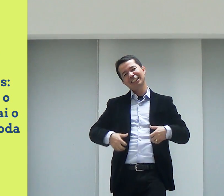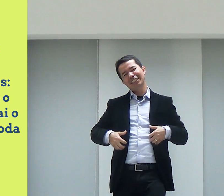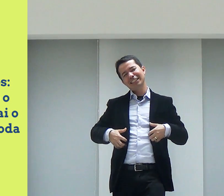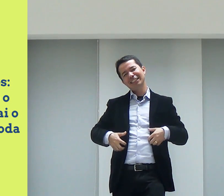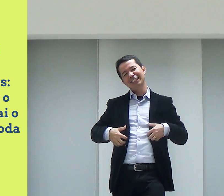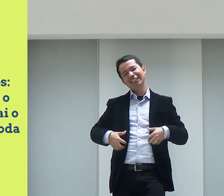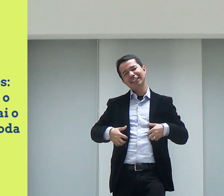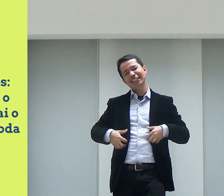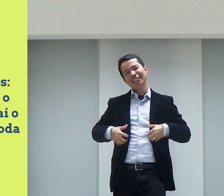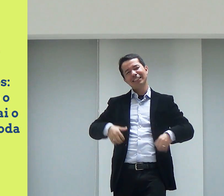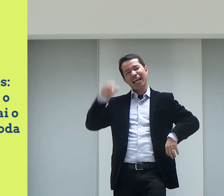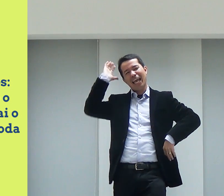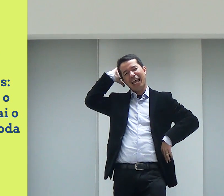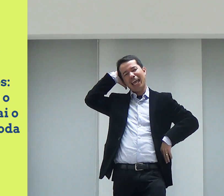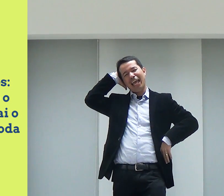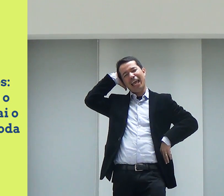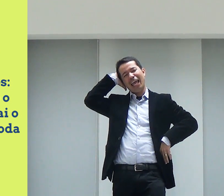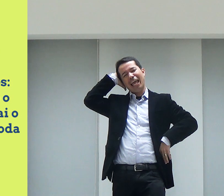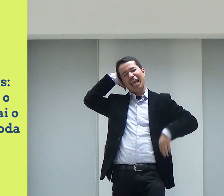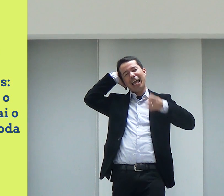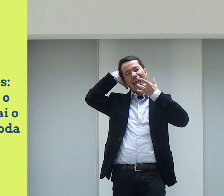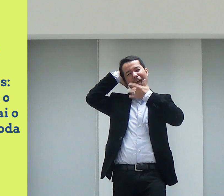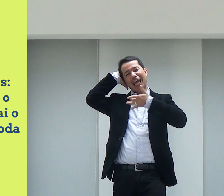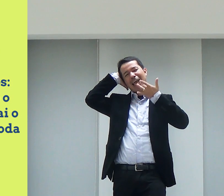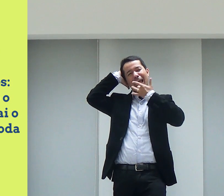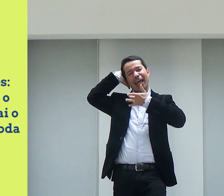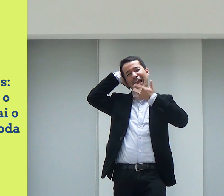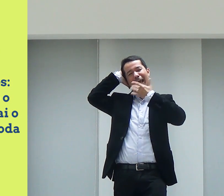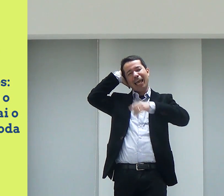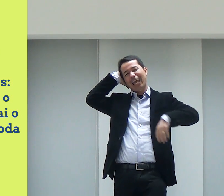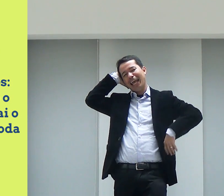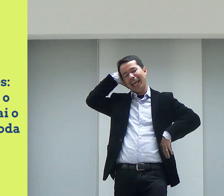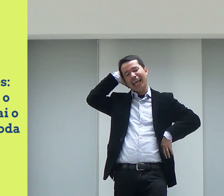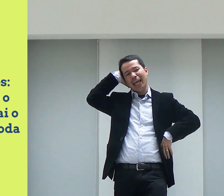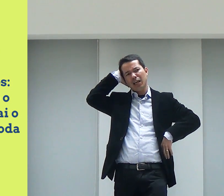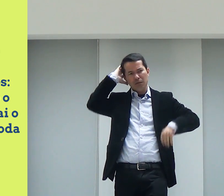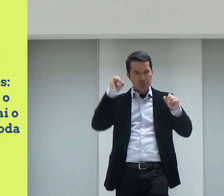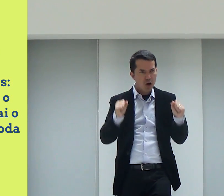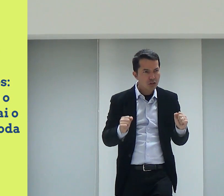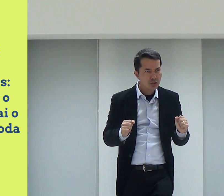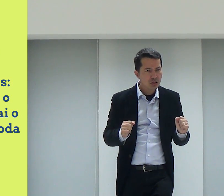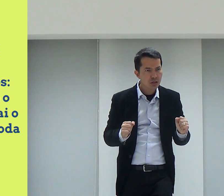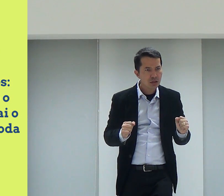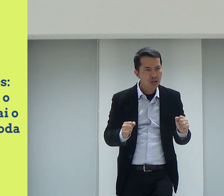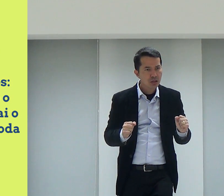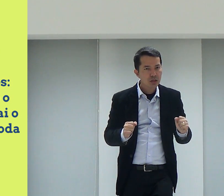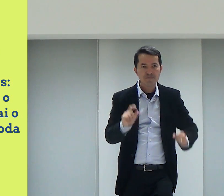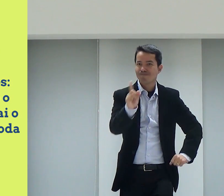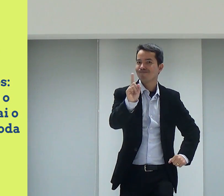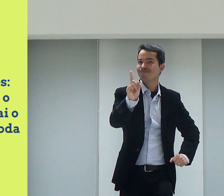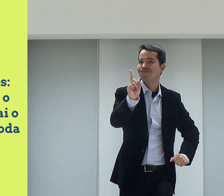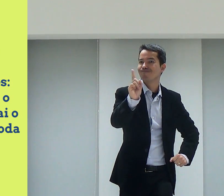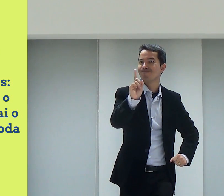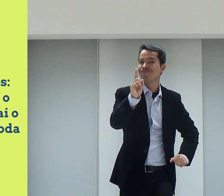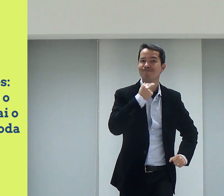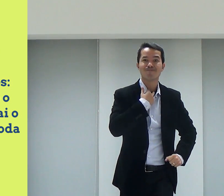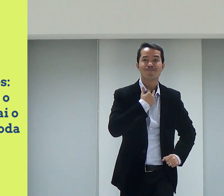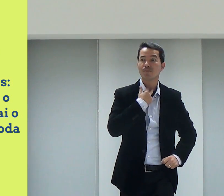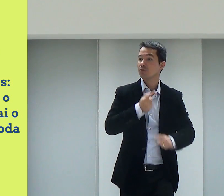braço, né, ficar encostando, não vou fazer nada, ficar tão gostoso aqui. Pode ser assim? Não, não